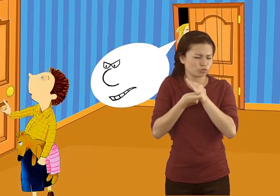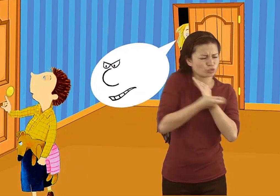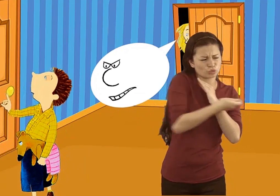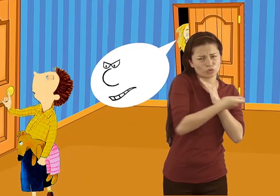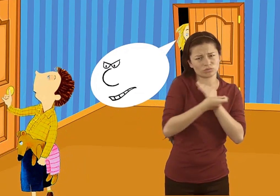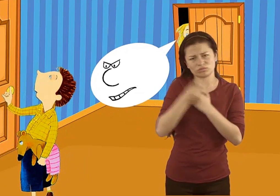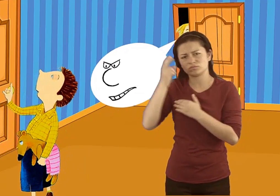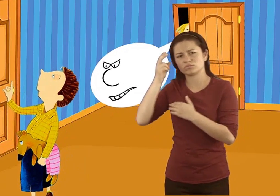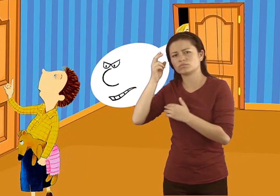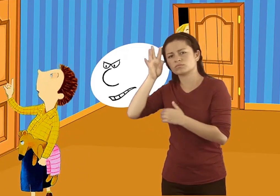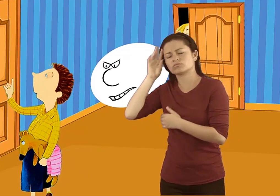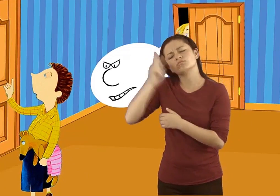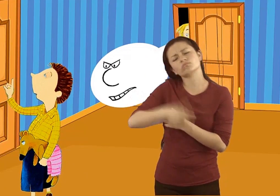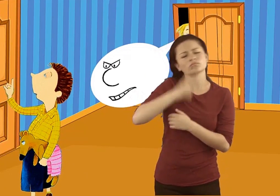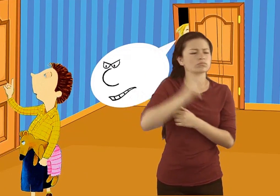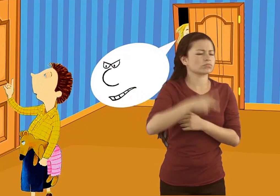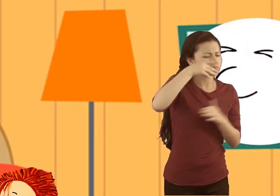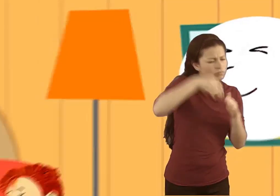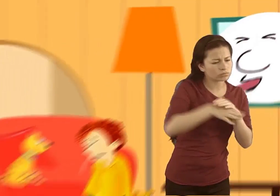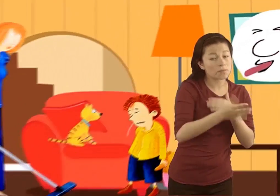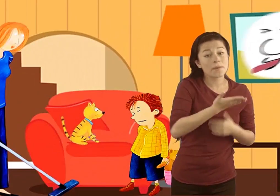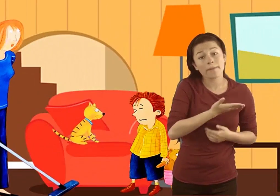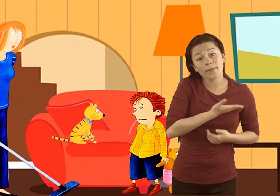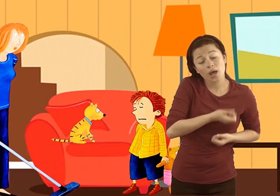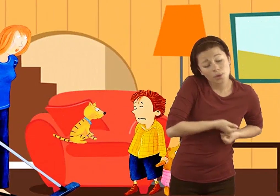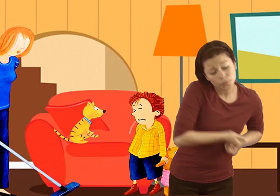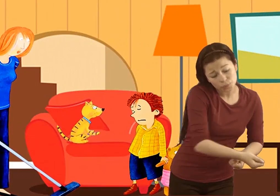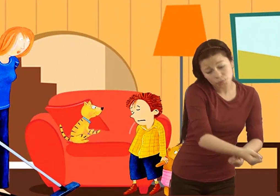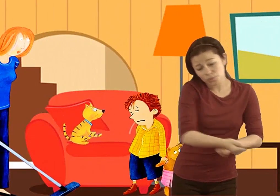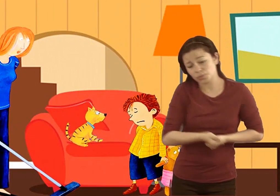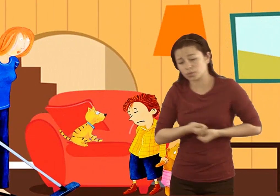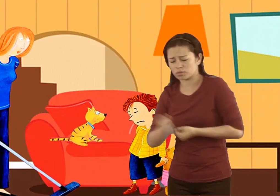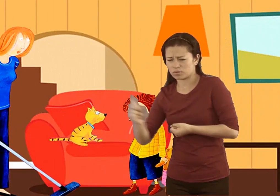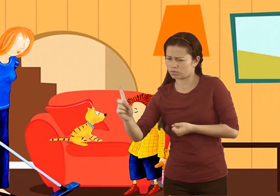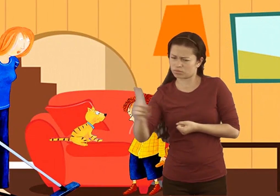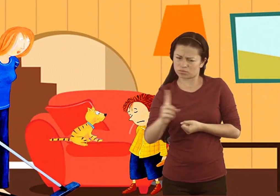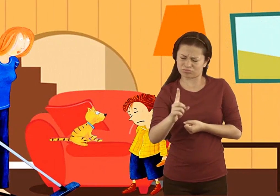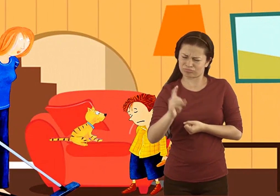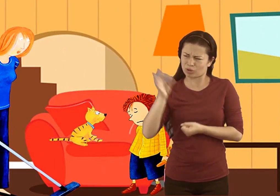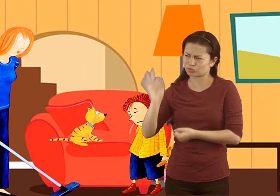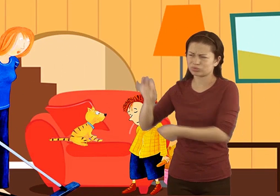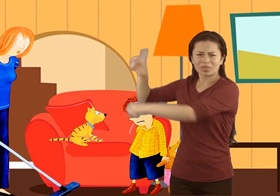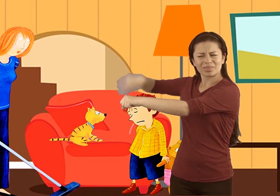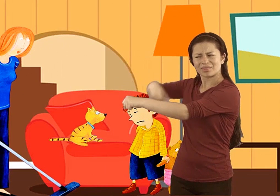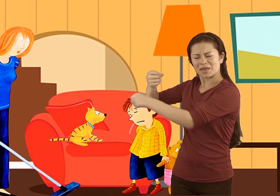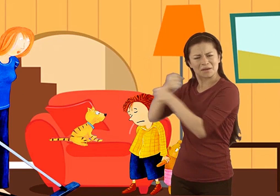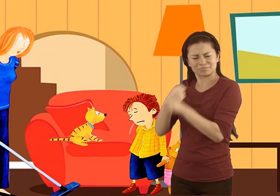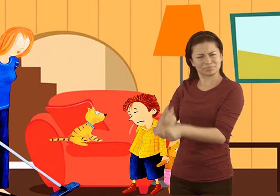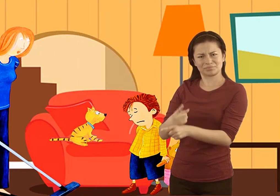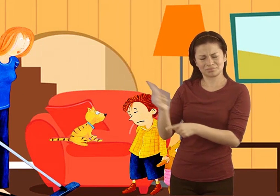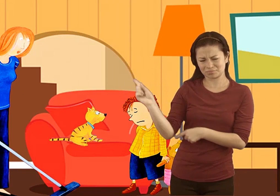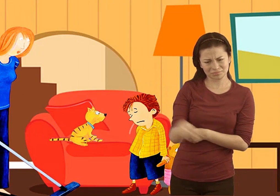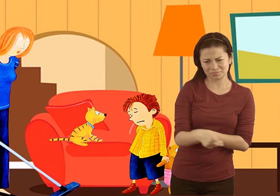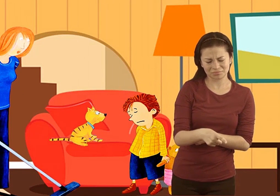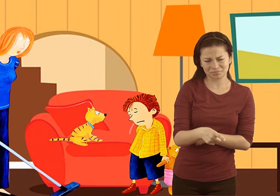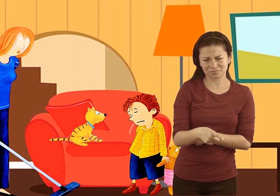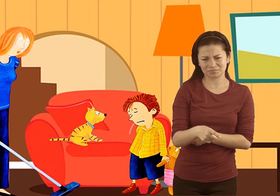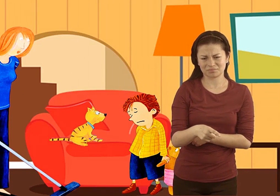agarró su oso y se fue a casa. No vivía muy lejos. Leo vivía justo al lado. La mamá se